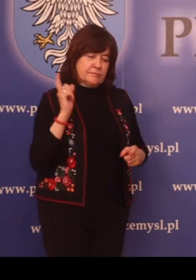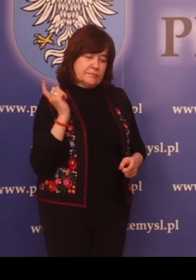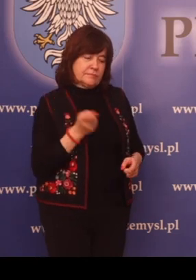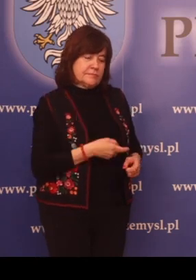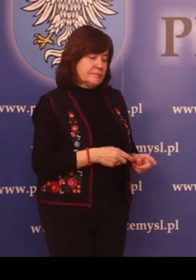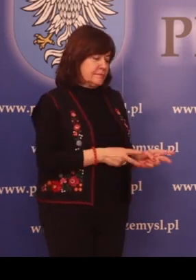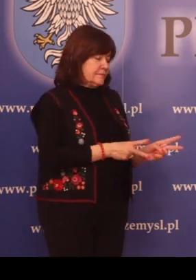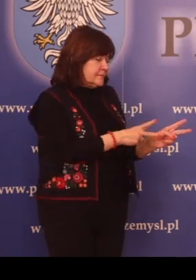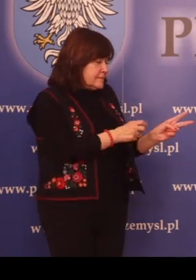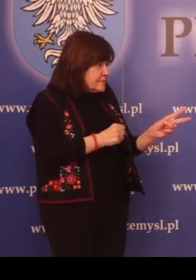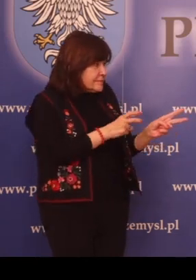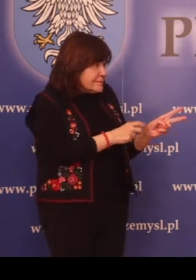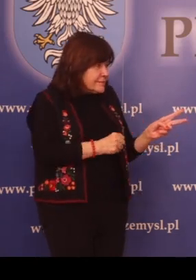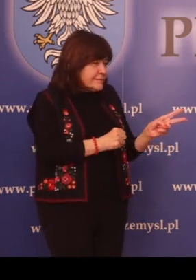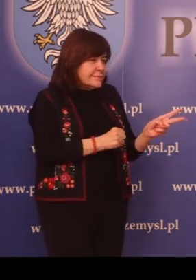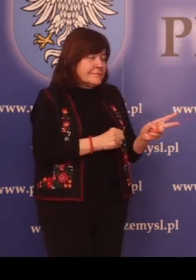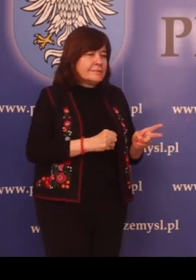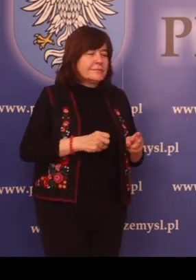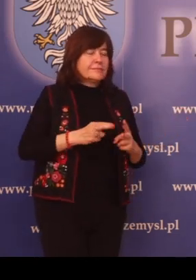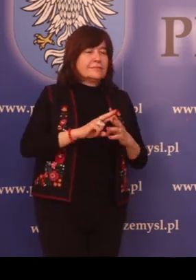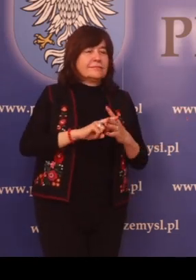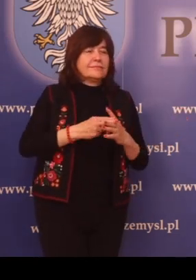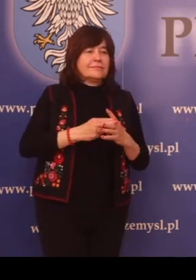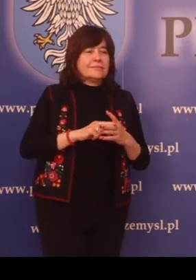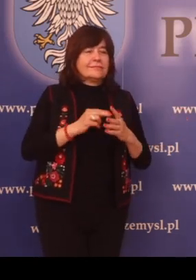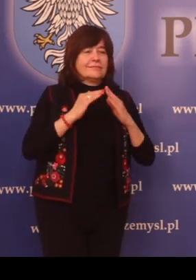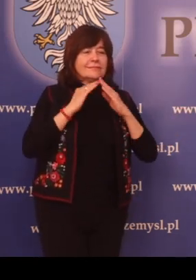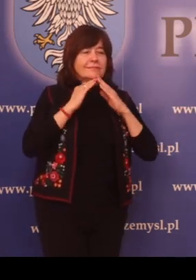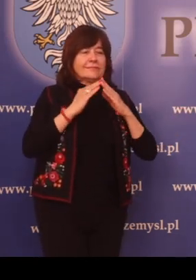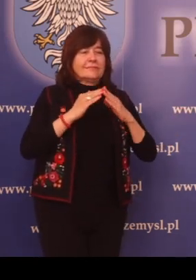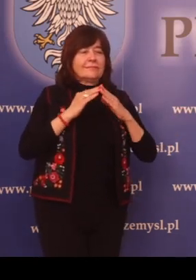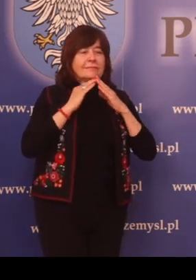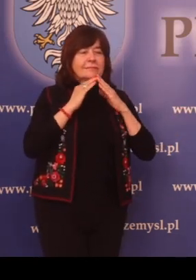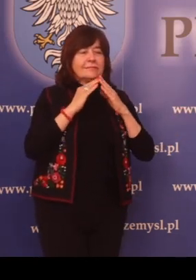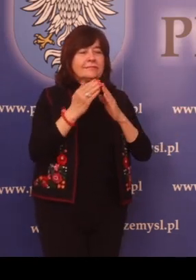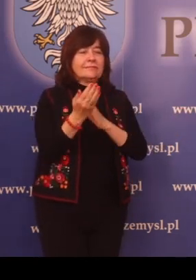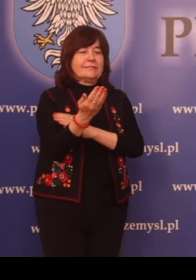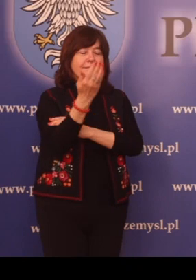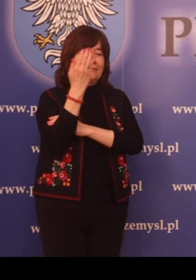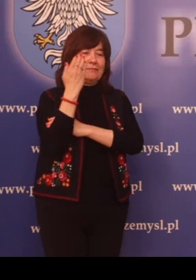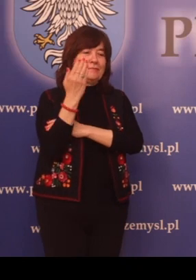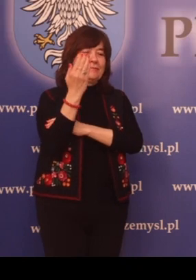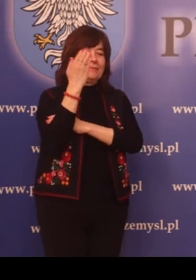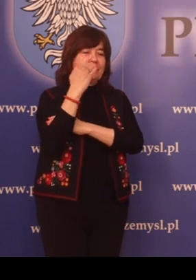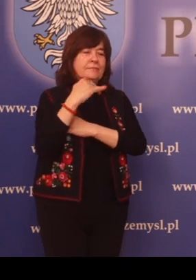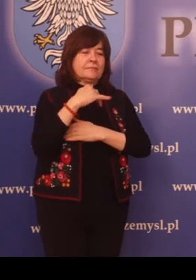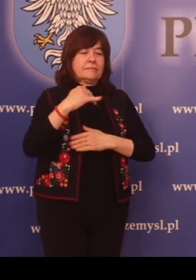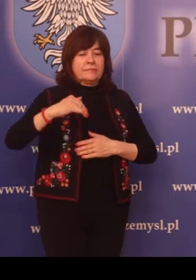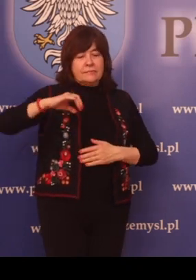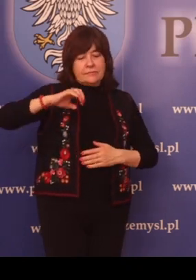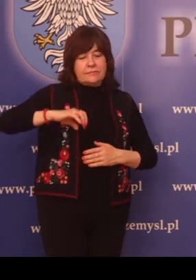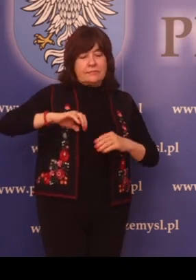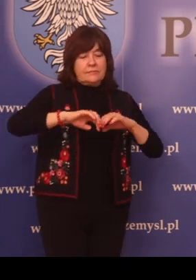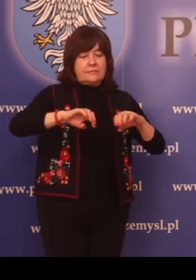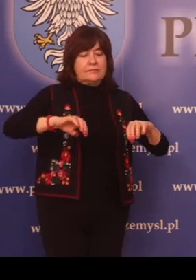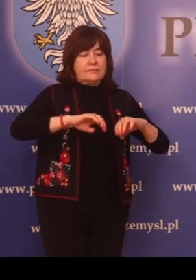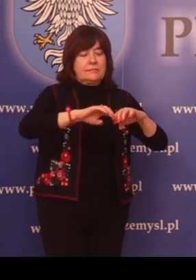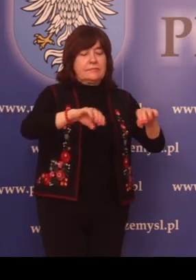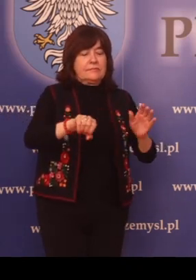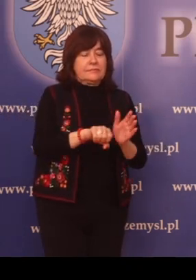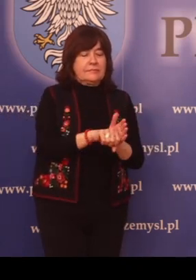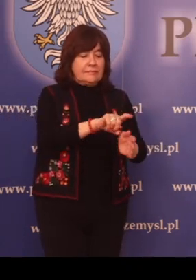Rejestracja jachtów i innych jednostek pływających do długości